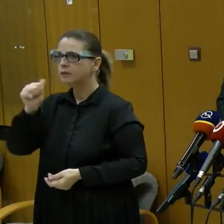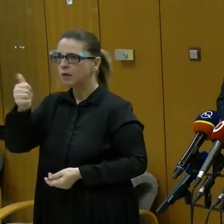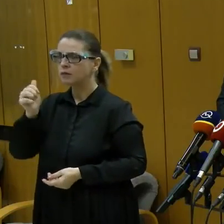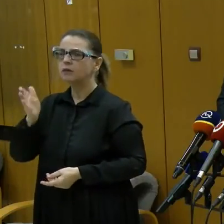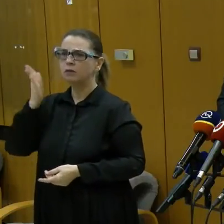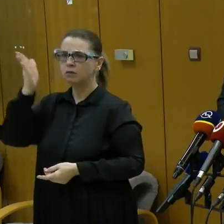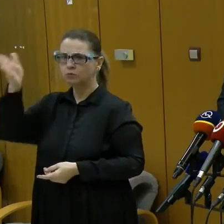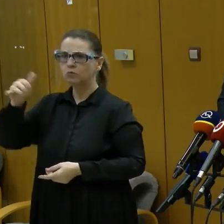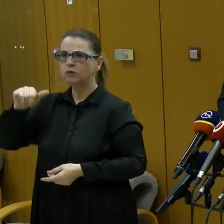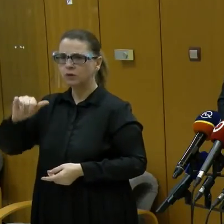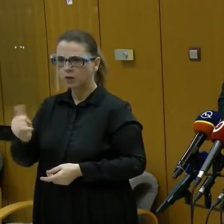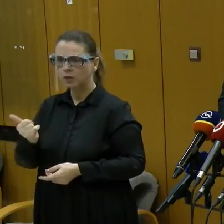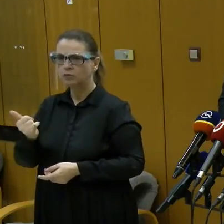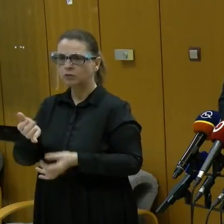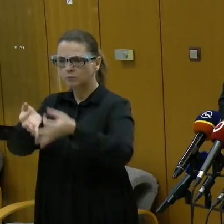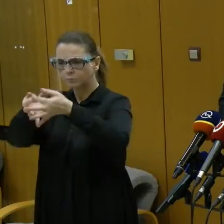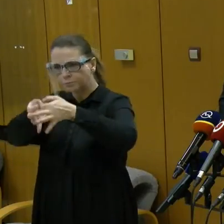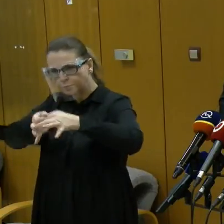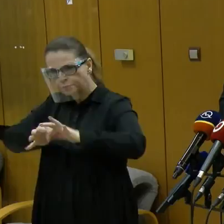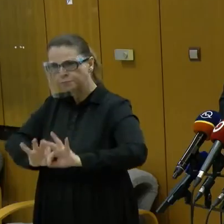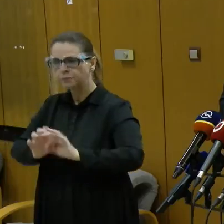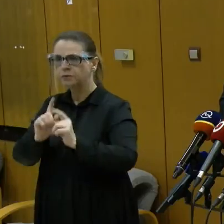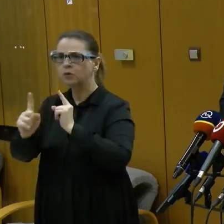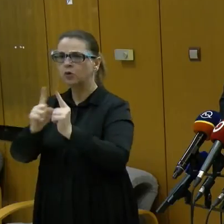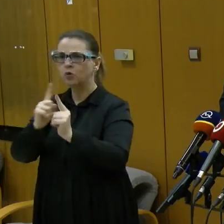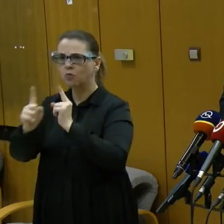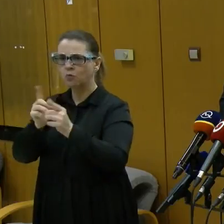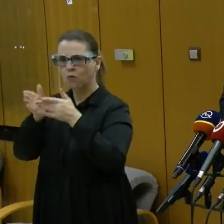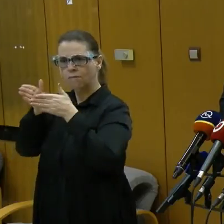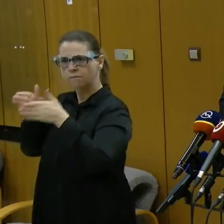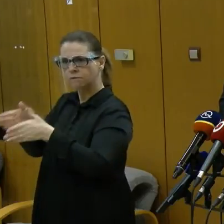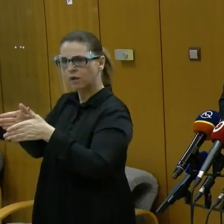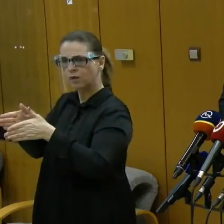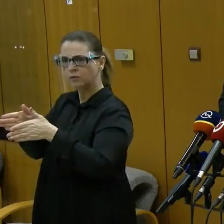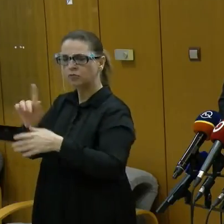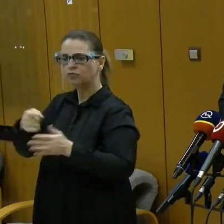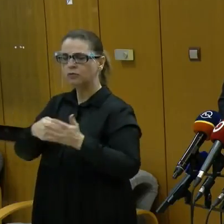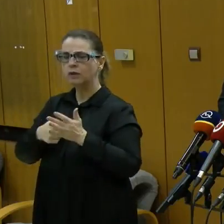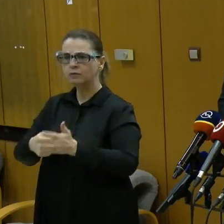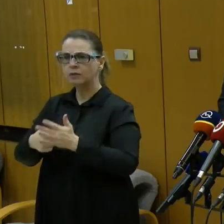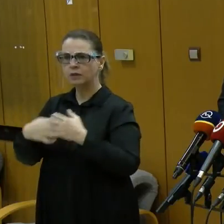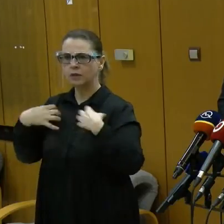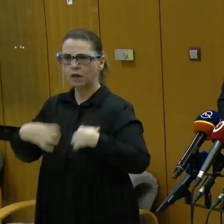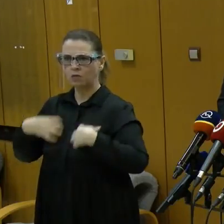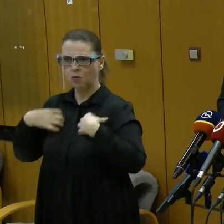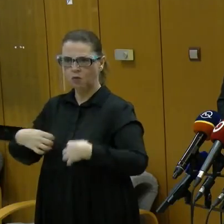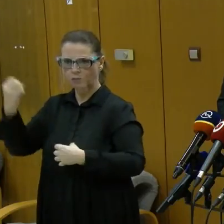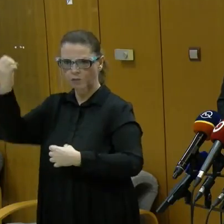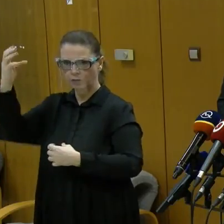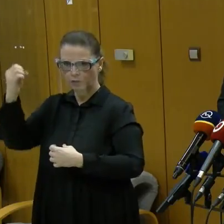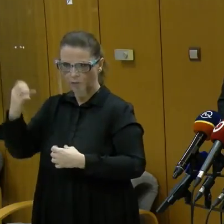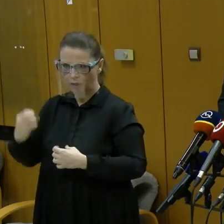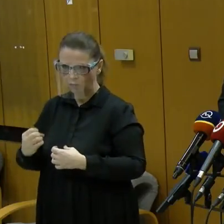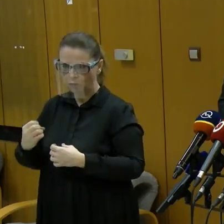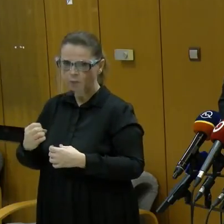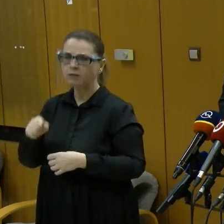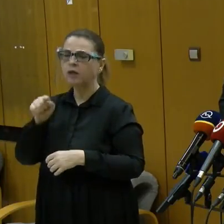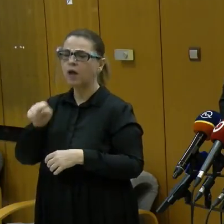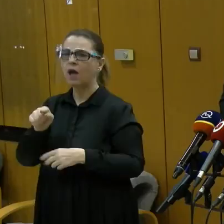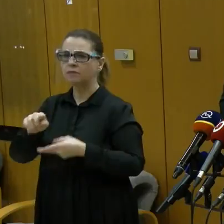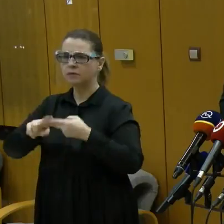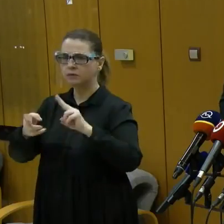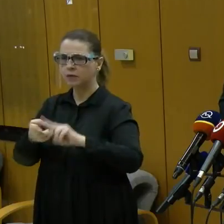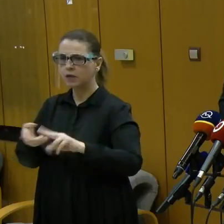budeme mať ešte veľmi, tak by som povedal, podrobné rokovanie ohľadom covid-automatu a v stredu by tento covid-automat